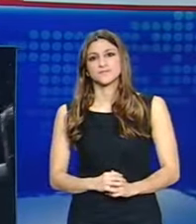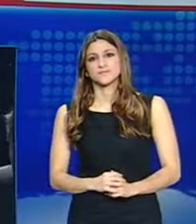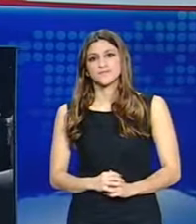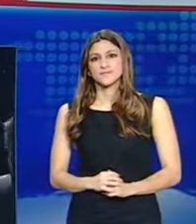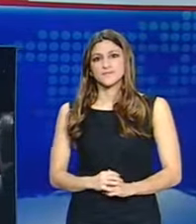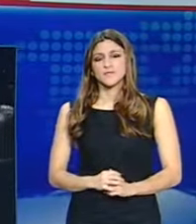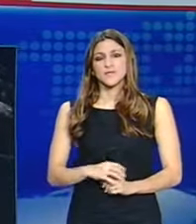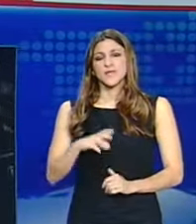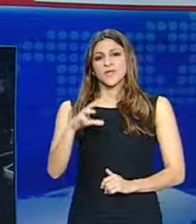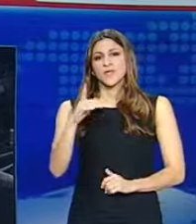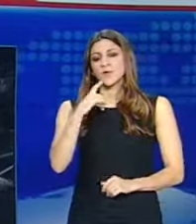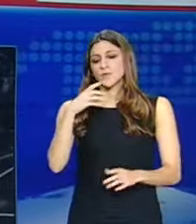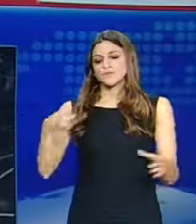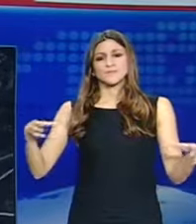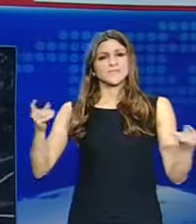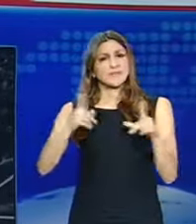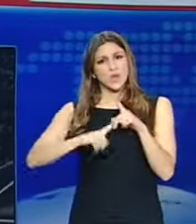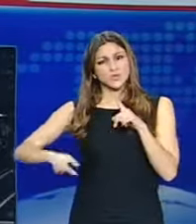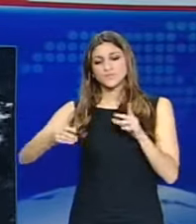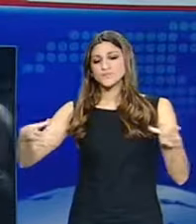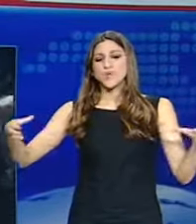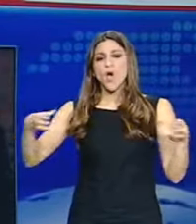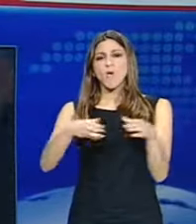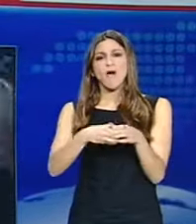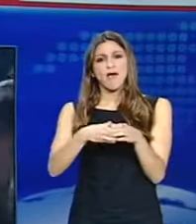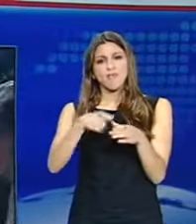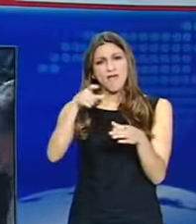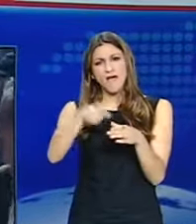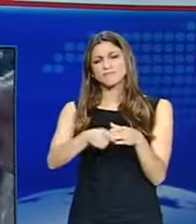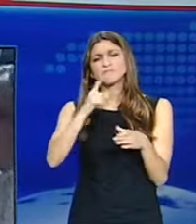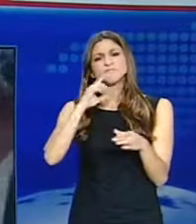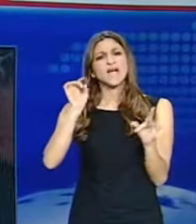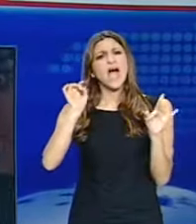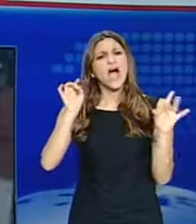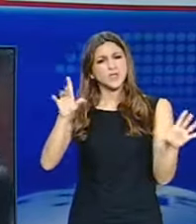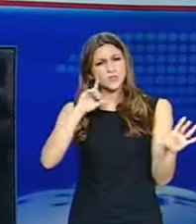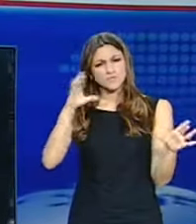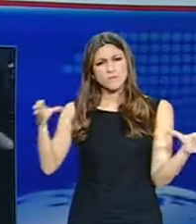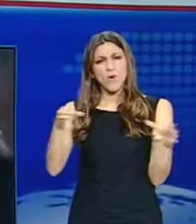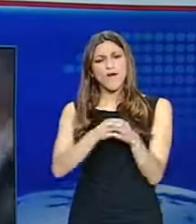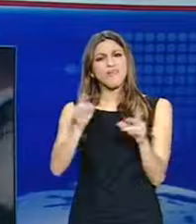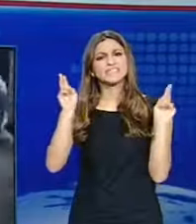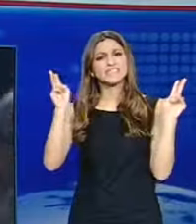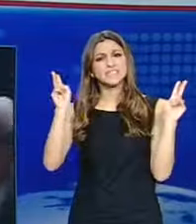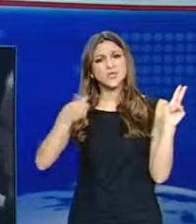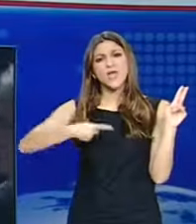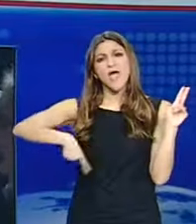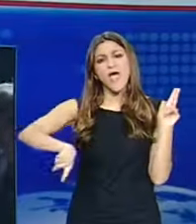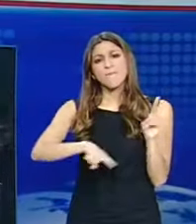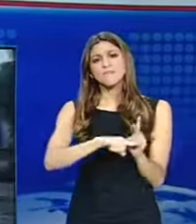του Κύπριου Προέδρου και του Διοικητή της Κεντρικής Τράπεζας και των οικογενειών τους μετά τις εξελίξεις στην οικονομία με το κούρεμα των καταθέσεων, απέστειλαν άγνωστοι